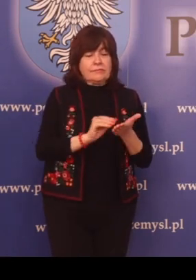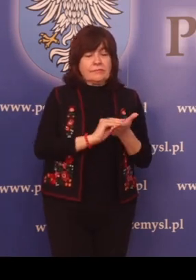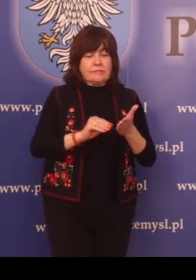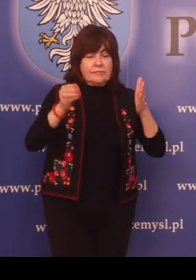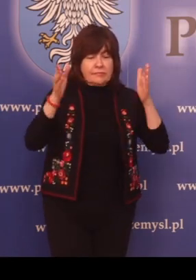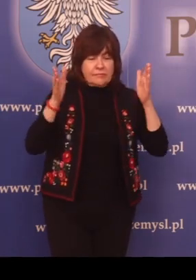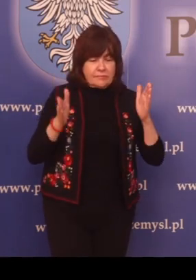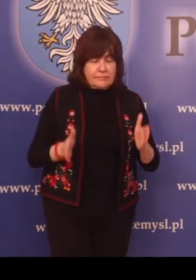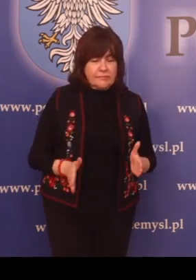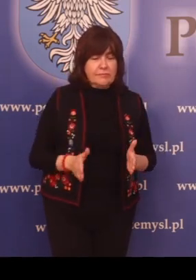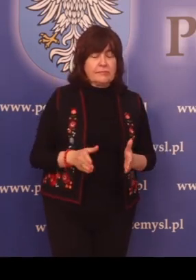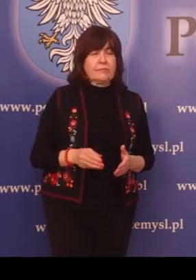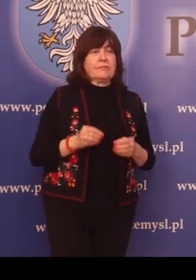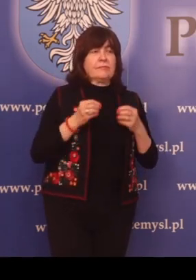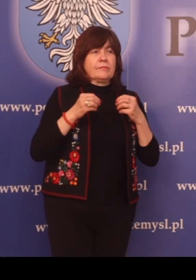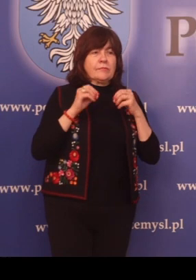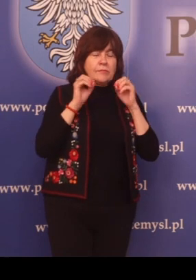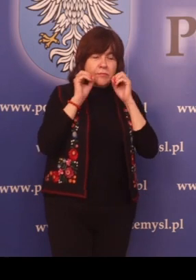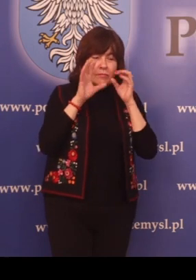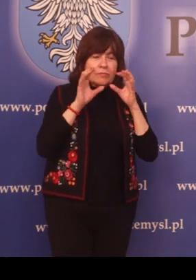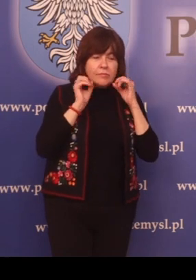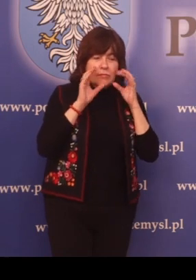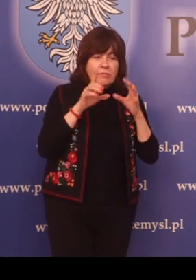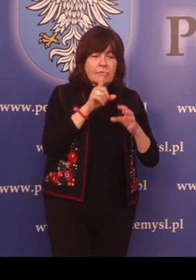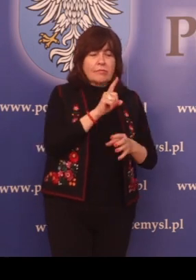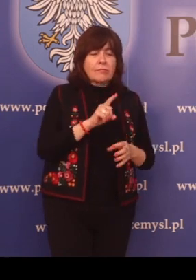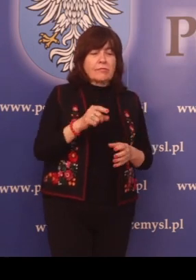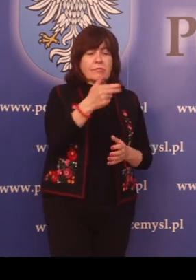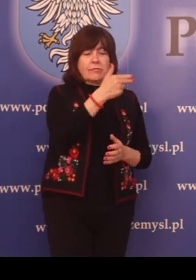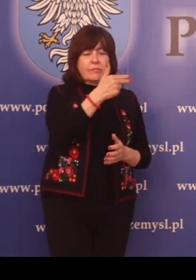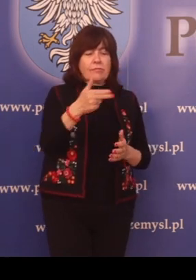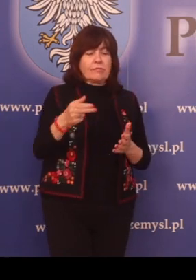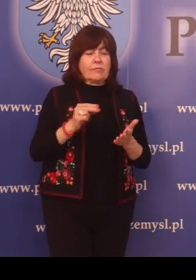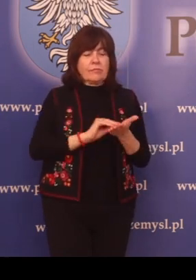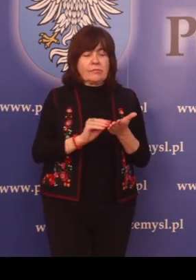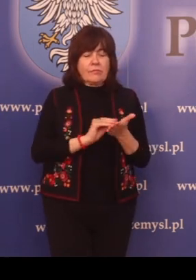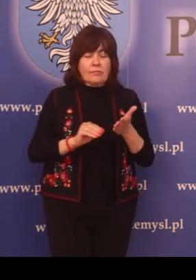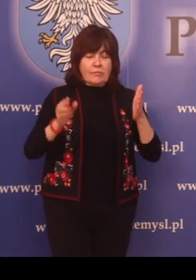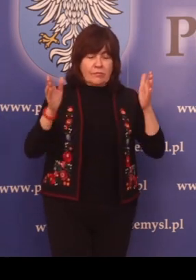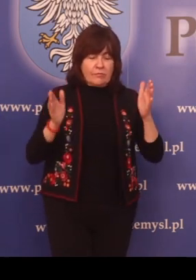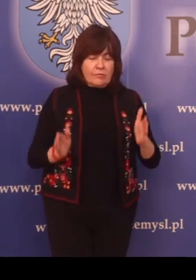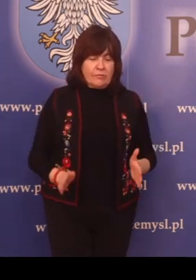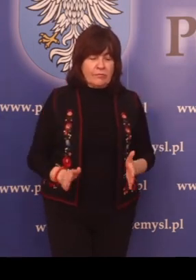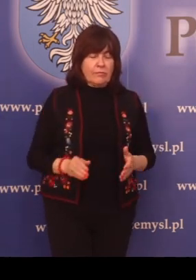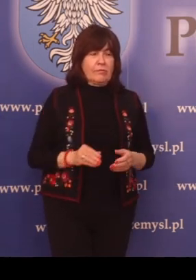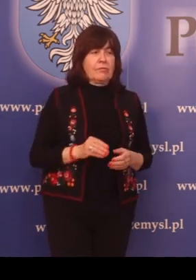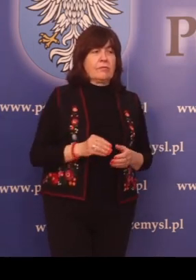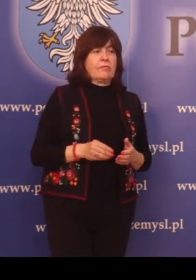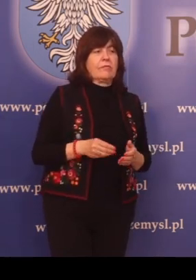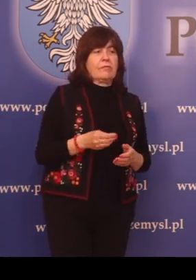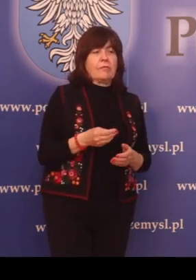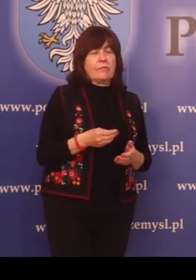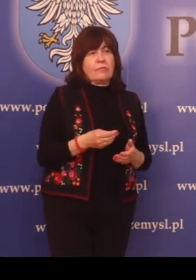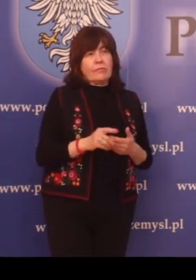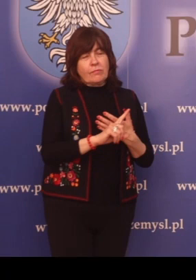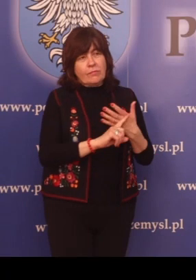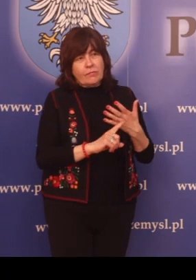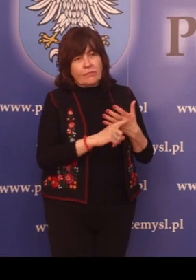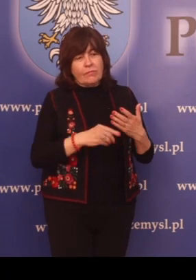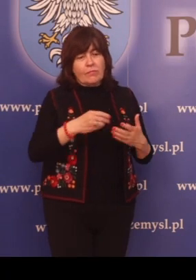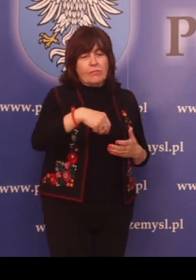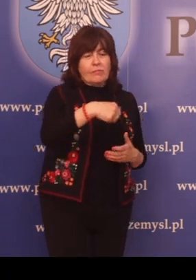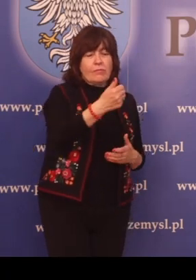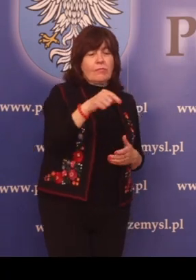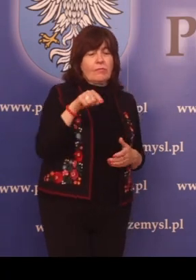informacji z operatu ewidencji gruntów i budynków oraz naliczanie opłat z tego tytułu.